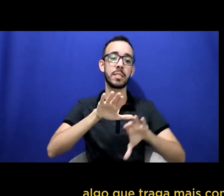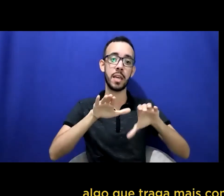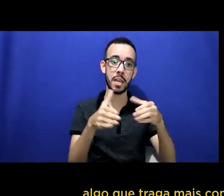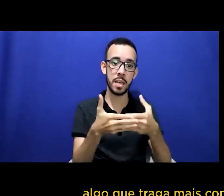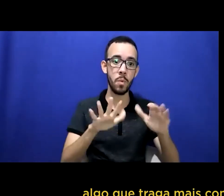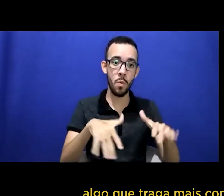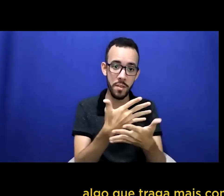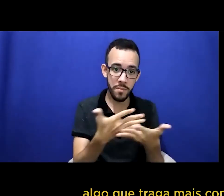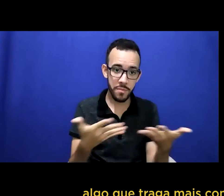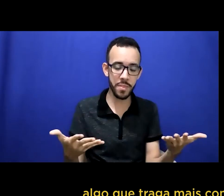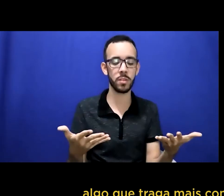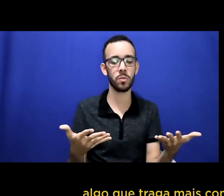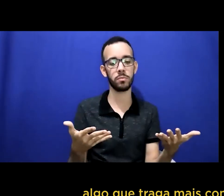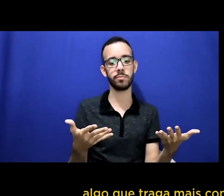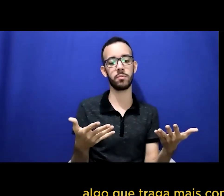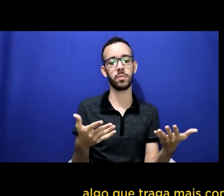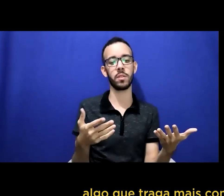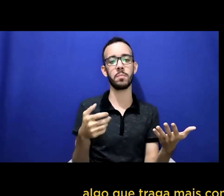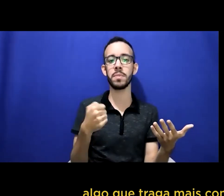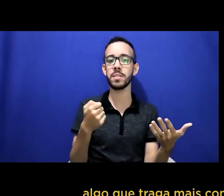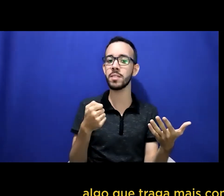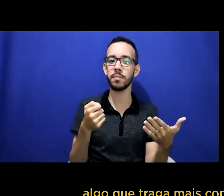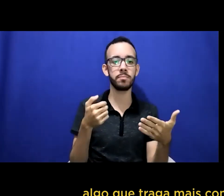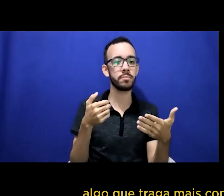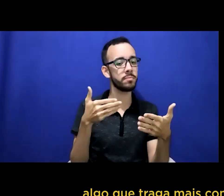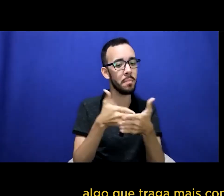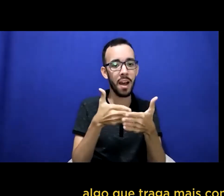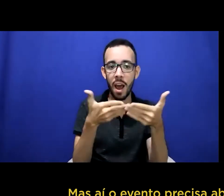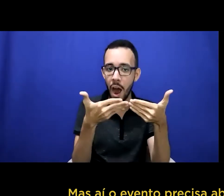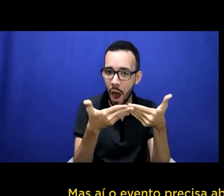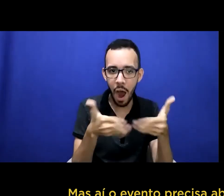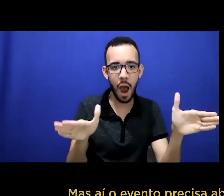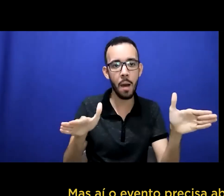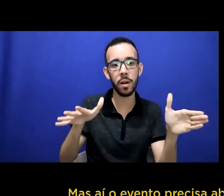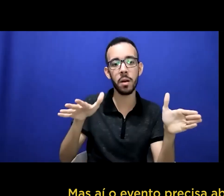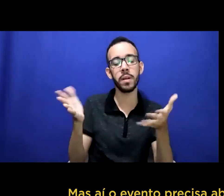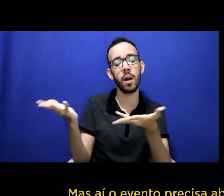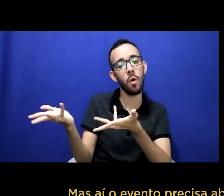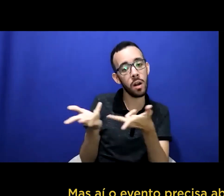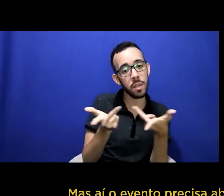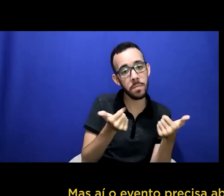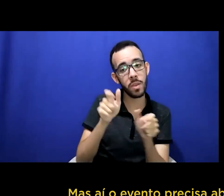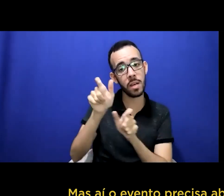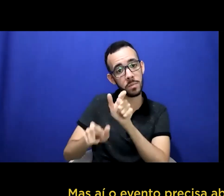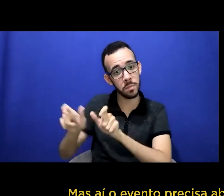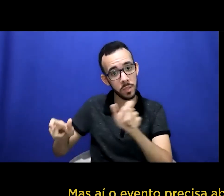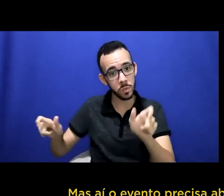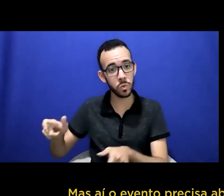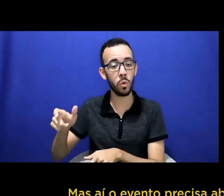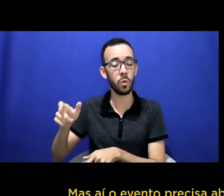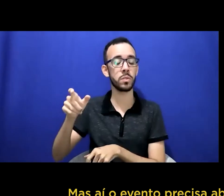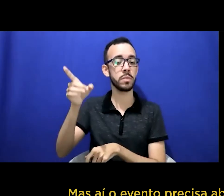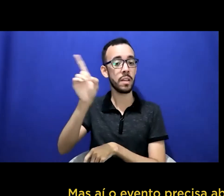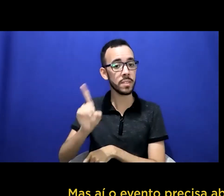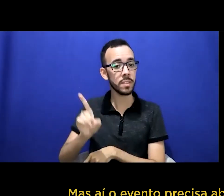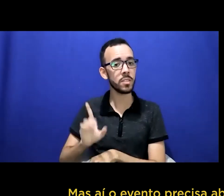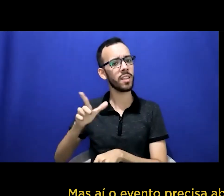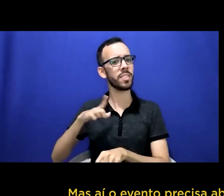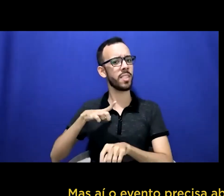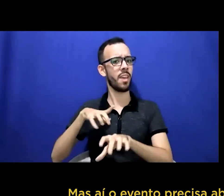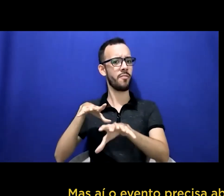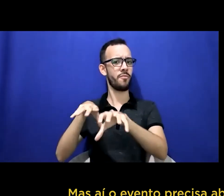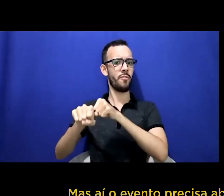deficiência, uma rampa ou algo desse tipo. Mas aí, o evento, ele precisa abranger mais